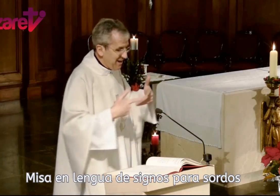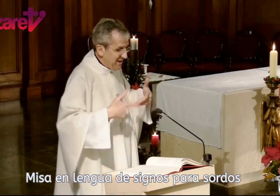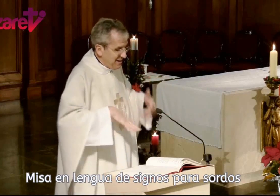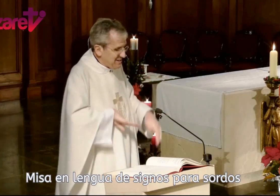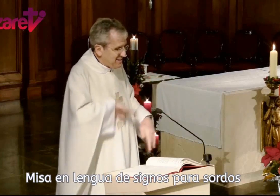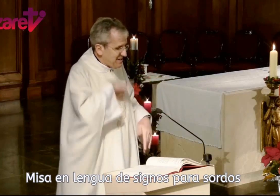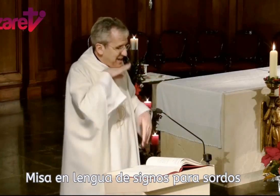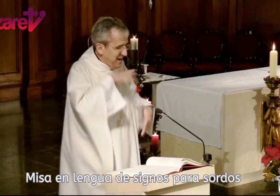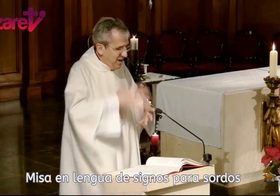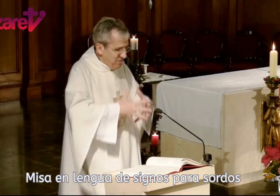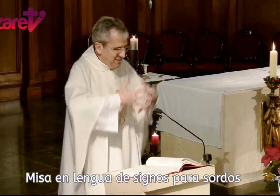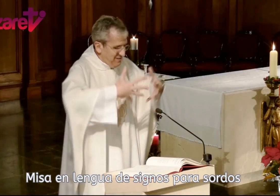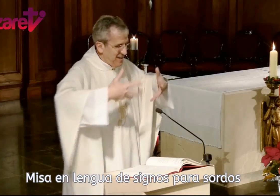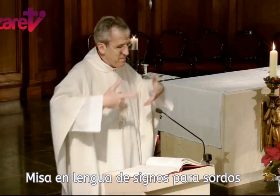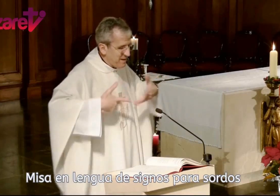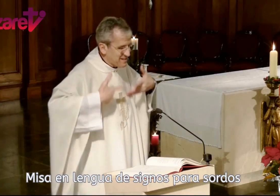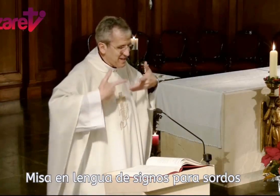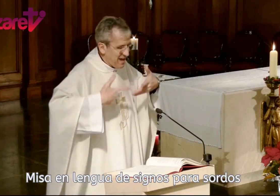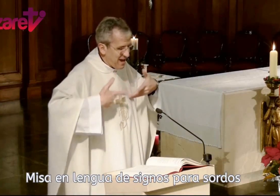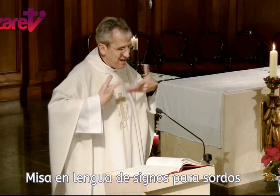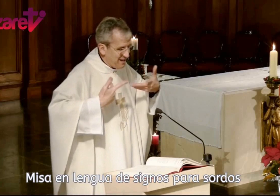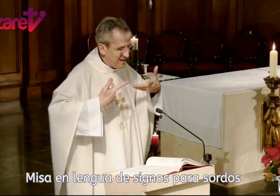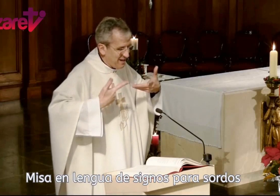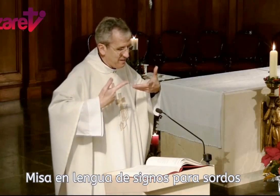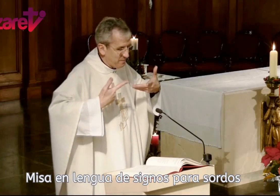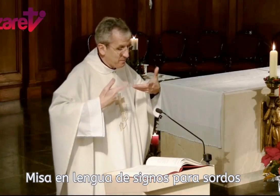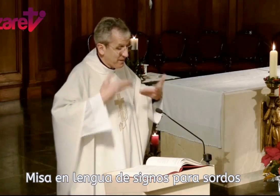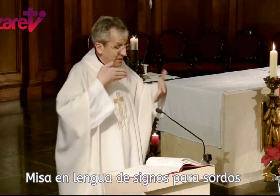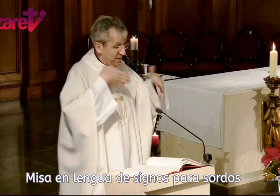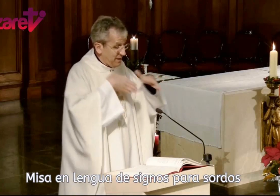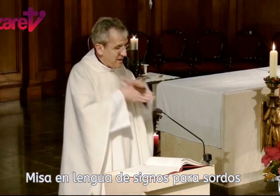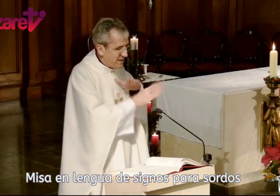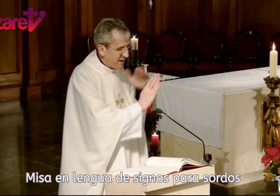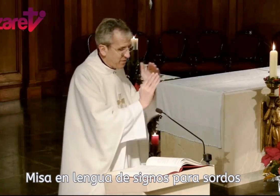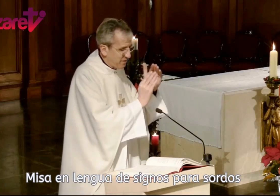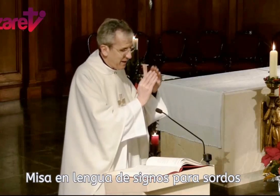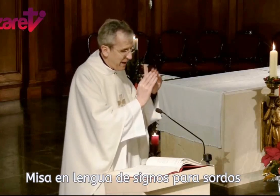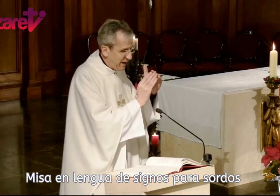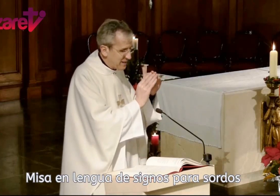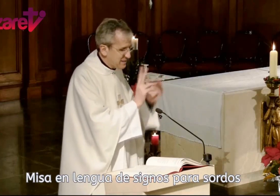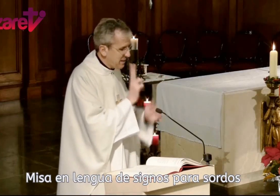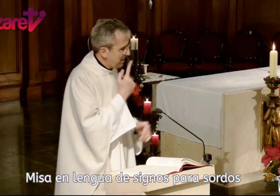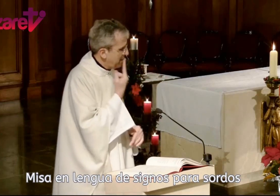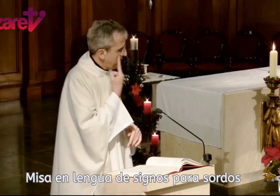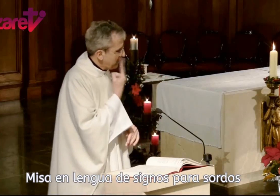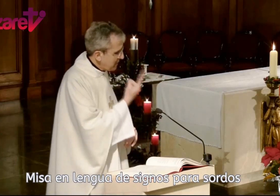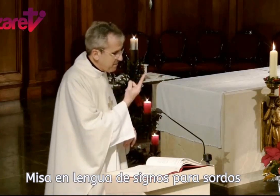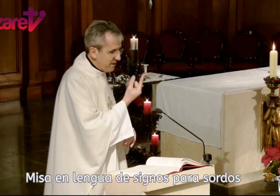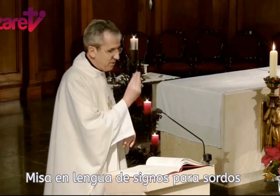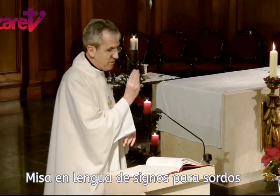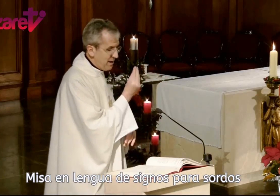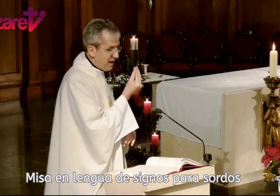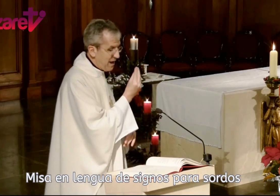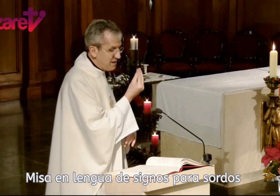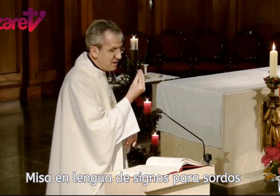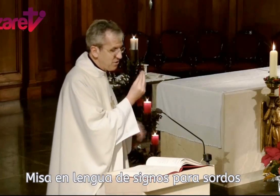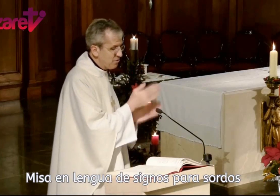se llenaron de inmensa alegría. Entraron en casa y vieron al niño